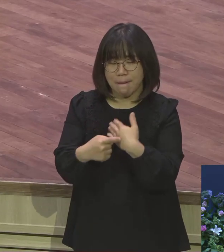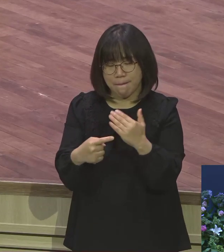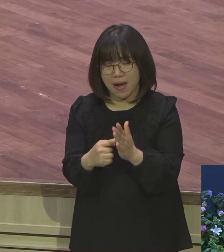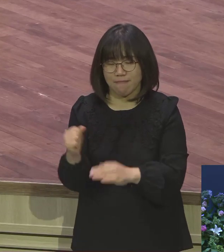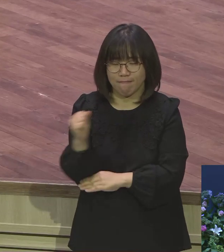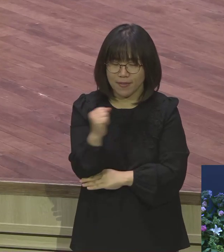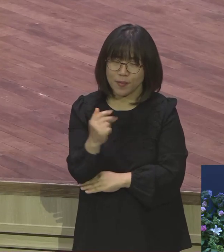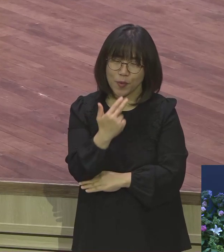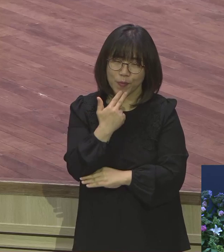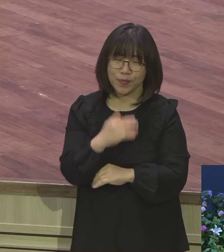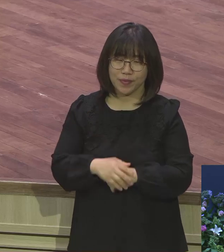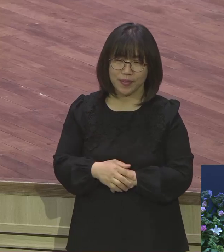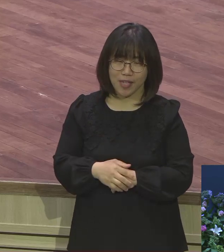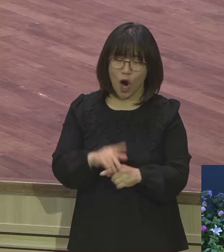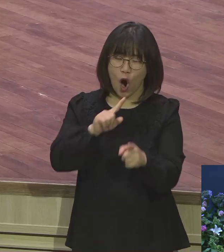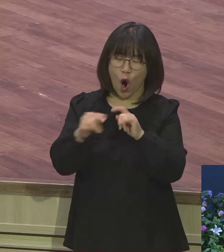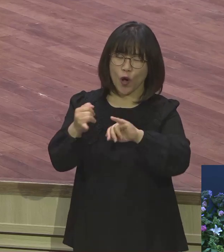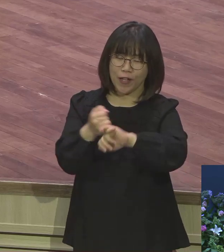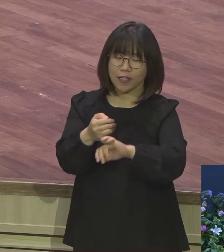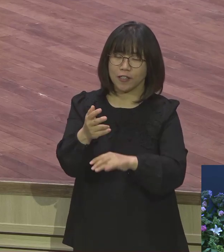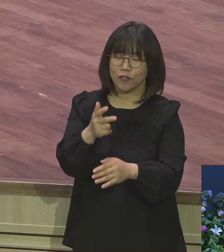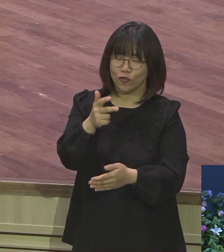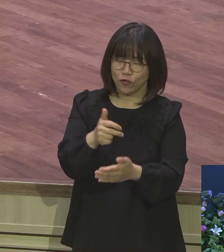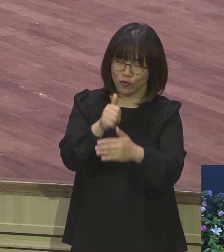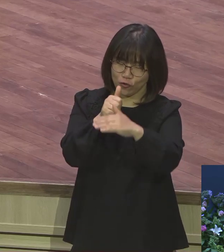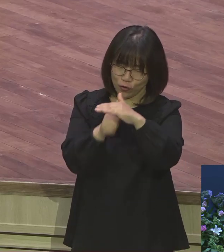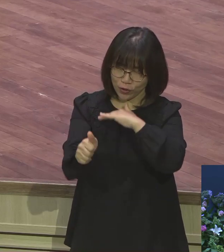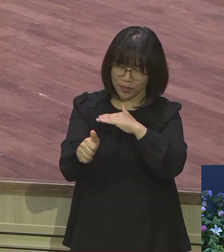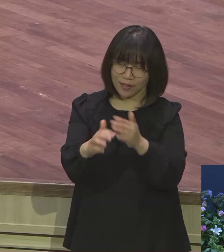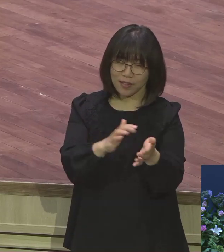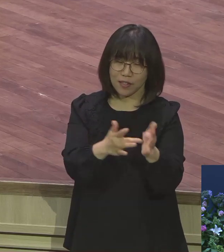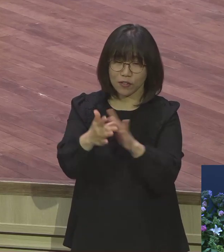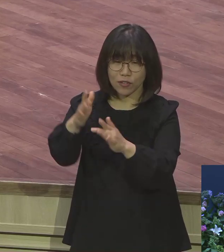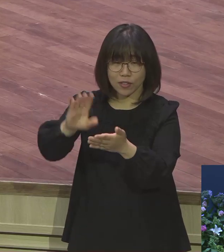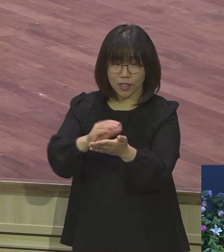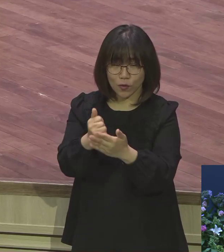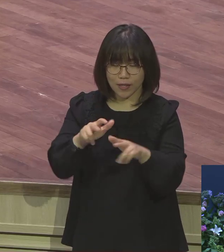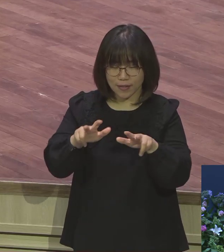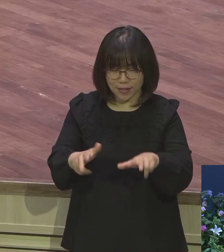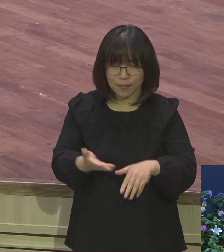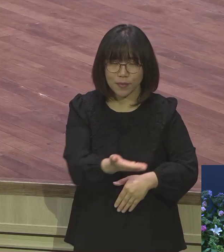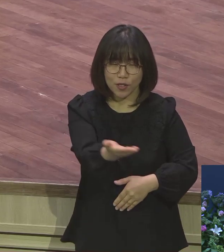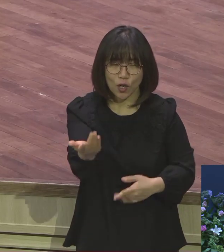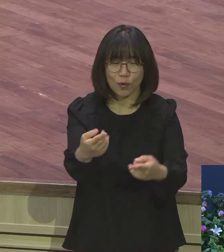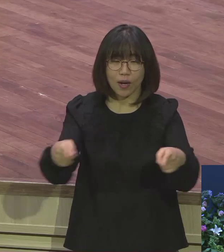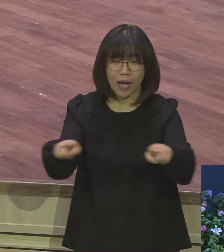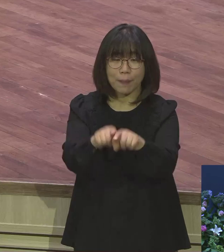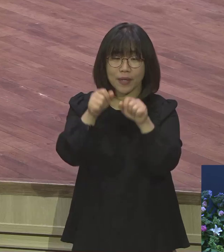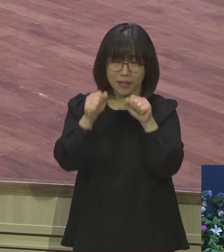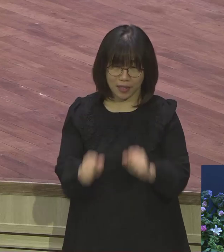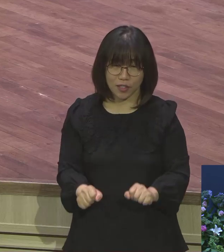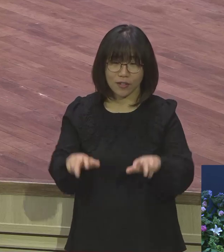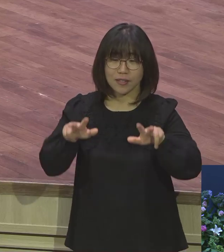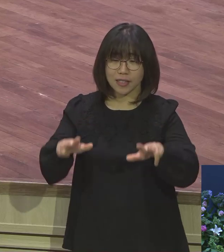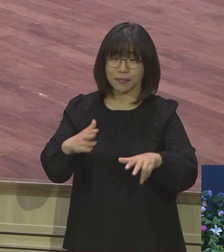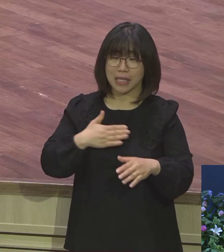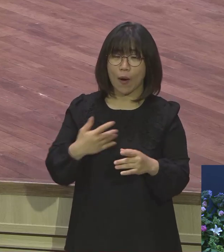언약의 주인공이신 예수 거시서가 지금 여러분과 함께 계십니다 지금 나와 함께 계신다